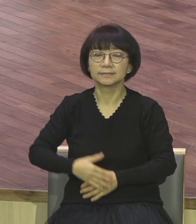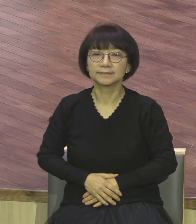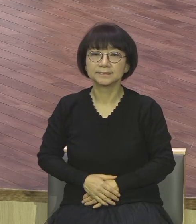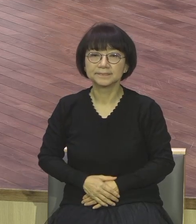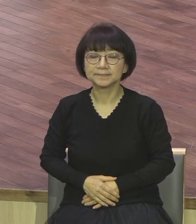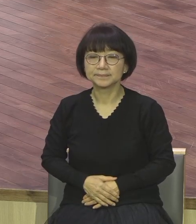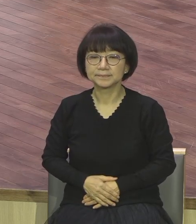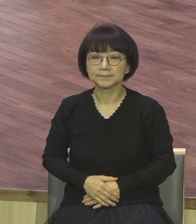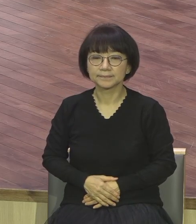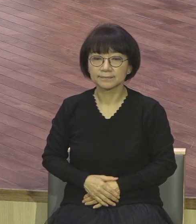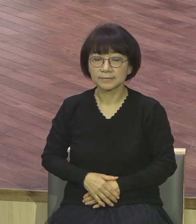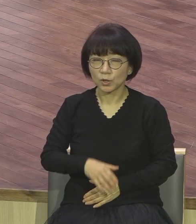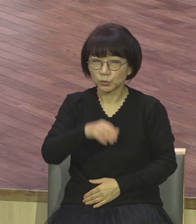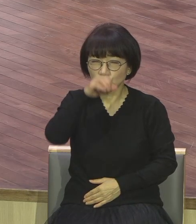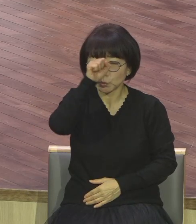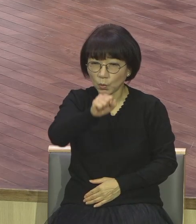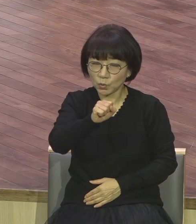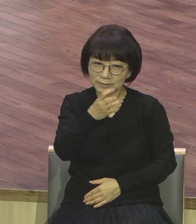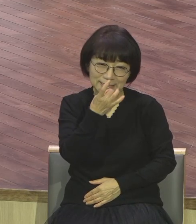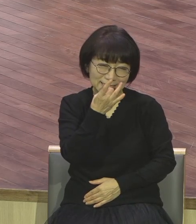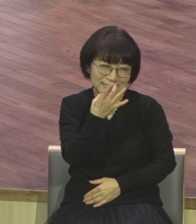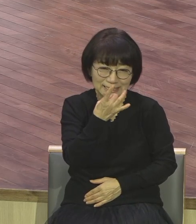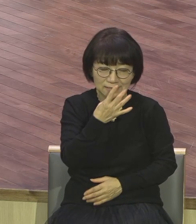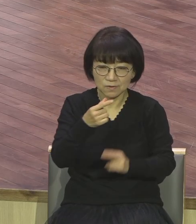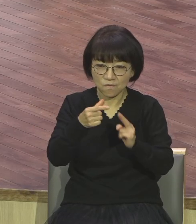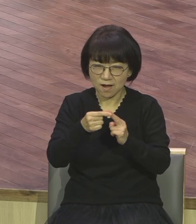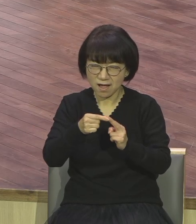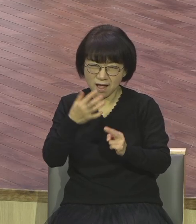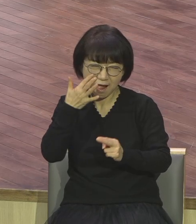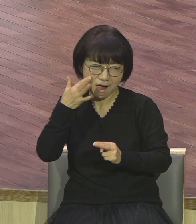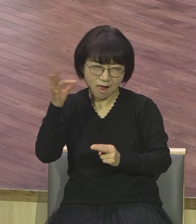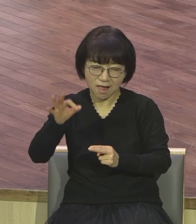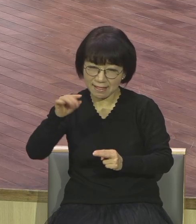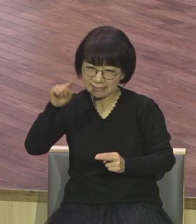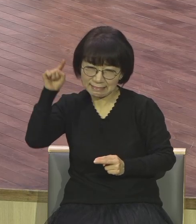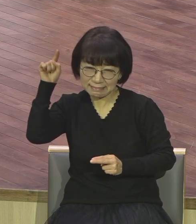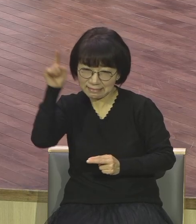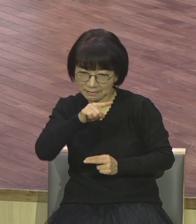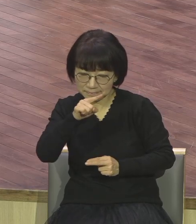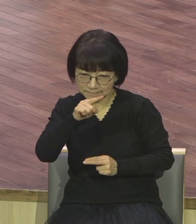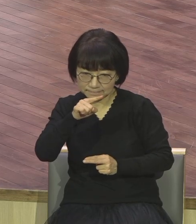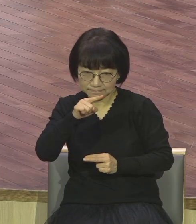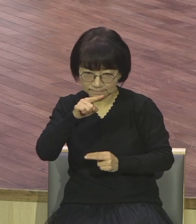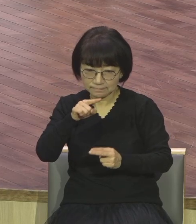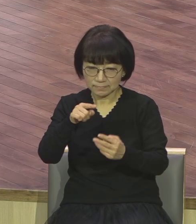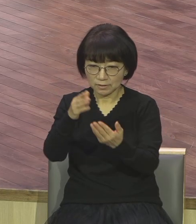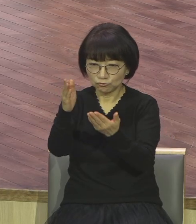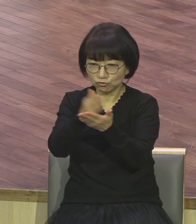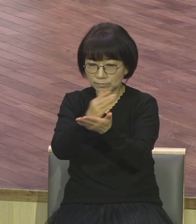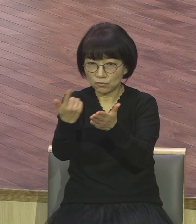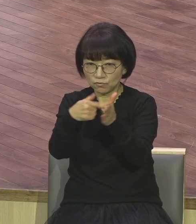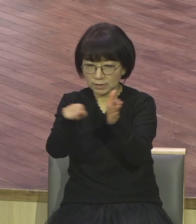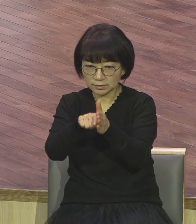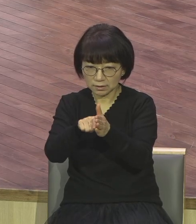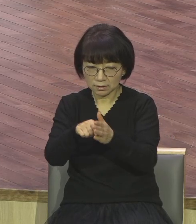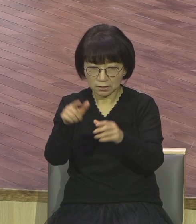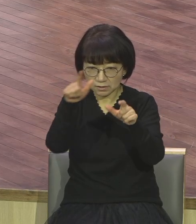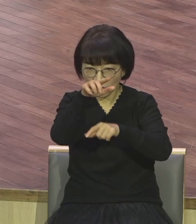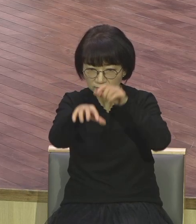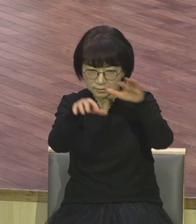이 알곡과 가라지 비유를 통해 우리는요 영적 분별력을 가지고 현장 보는 눈 사람 보는